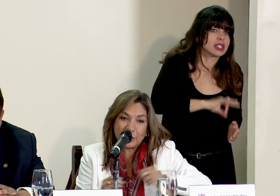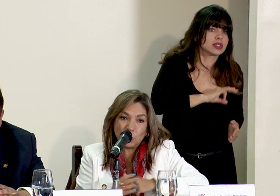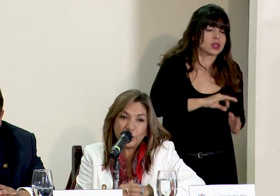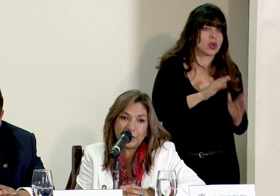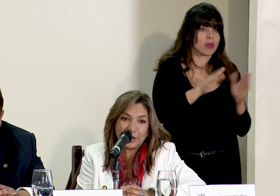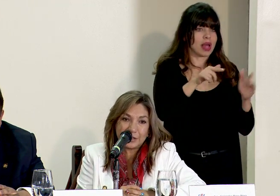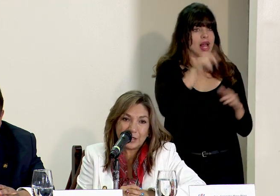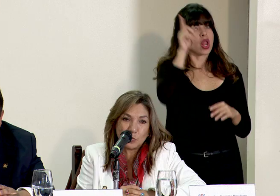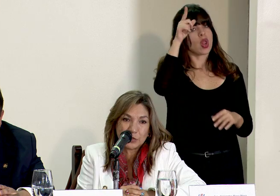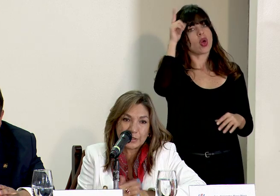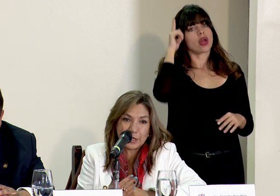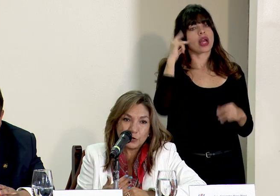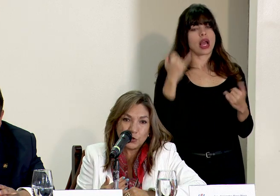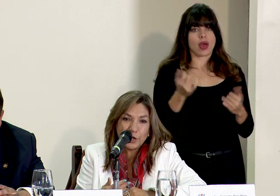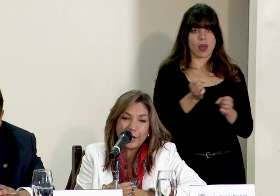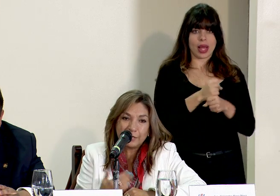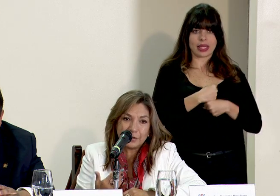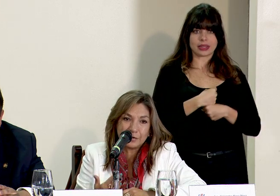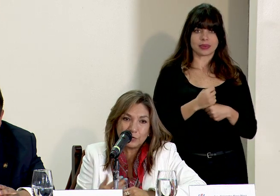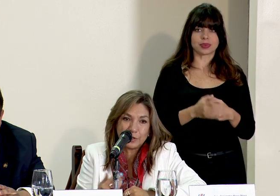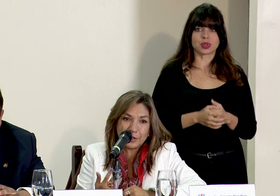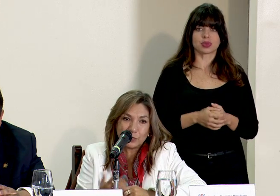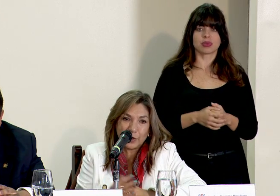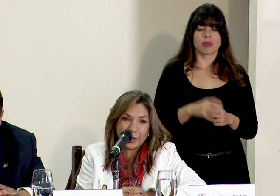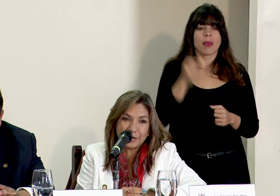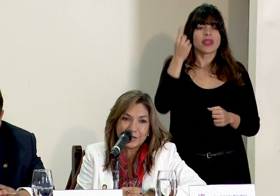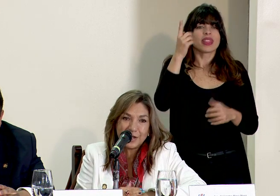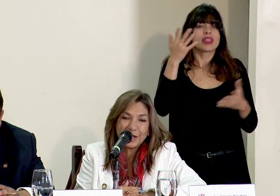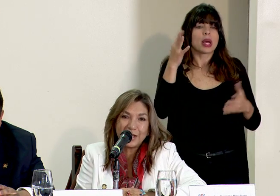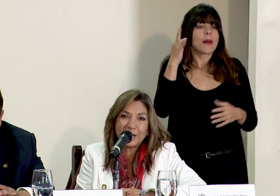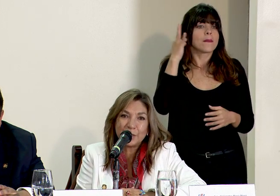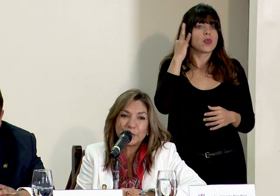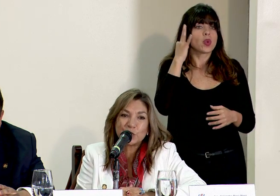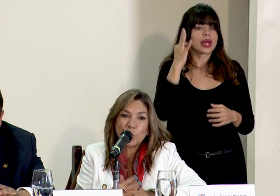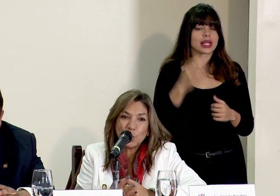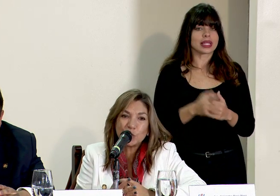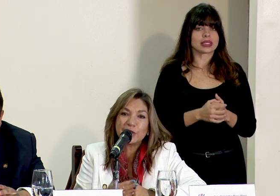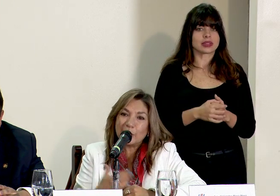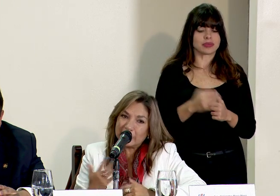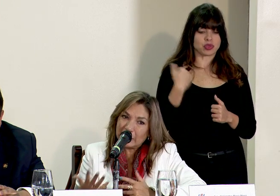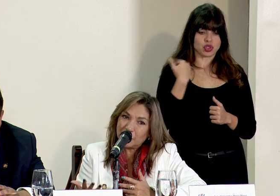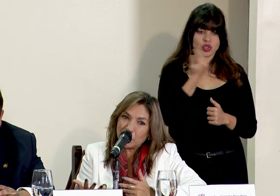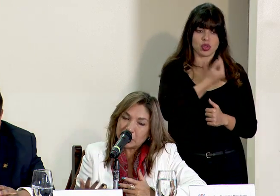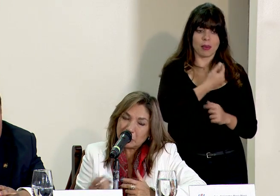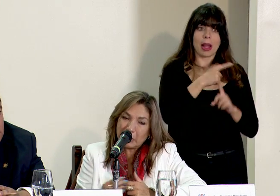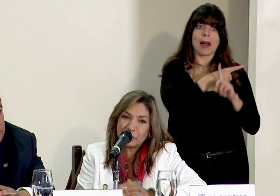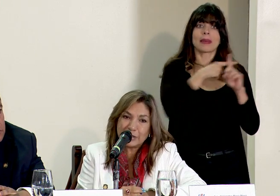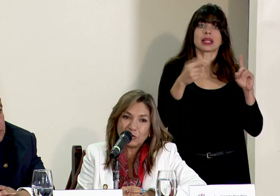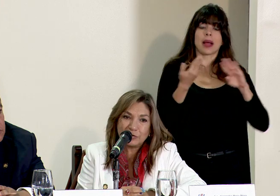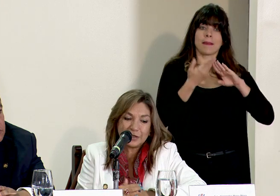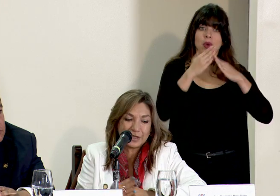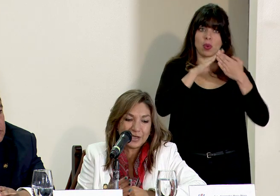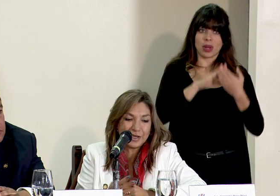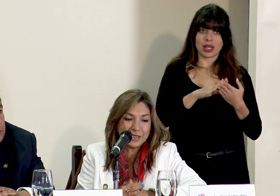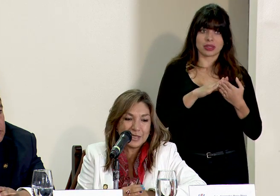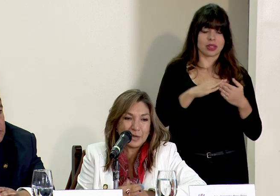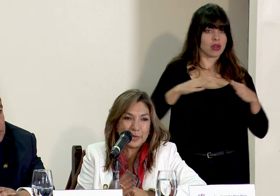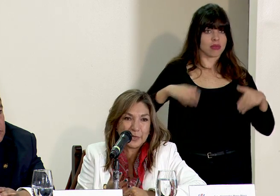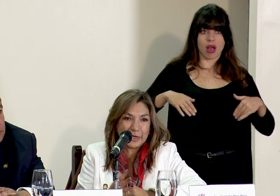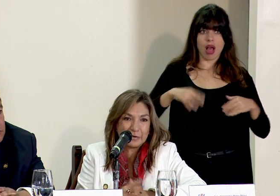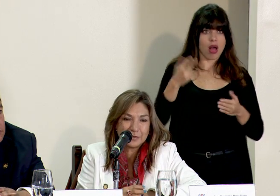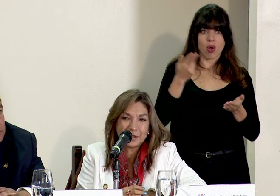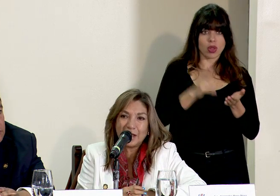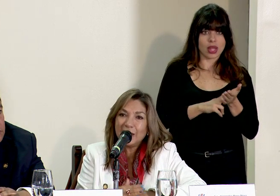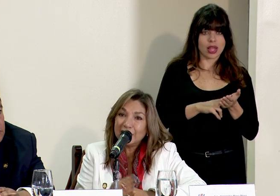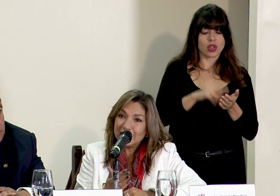marco de esta lógica que estamos haciendo entendiendo que las mujeres somos la mitad de la población que no está contratada y que